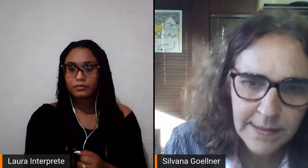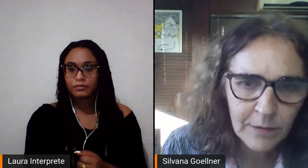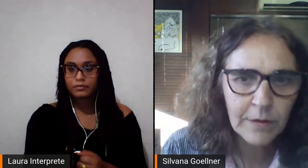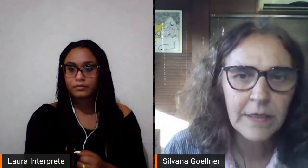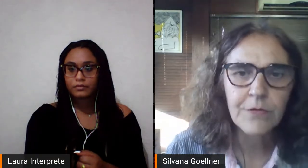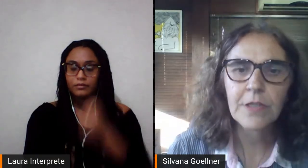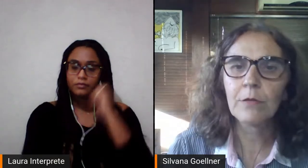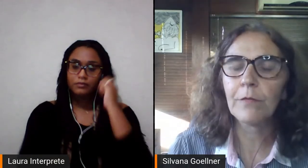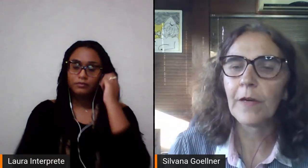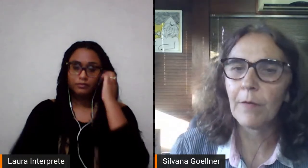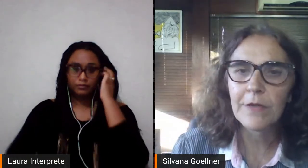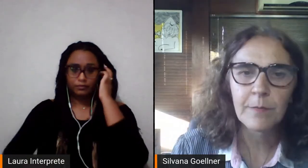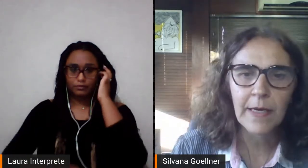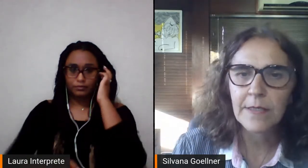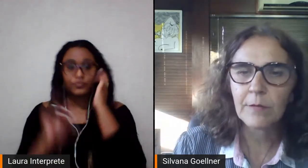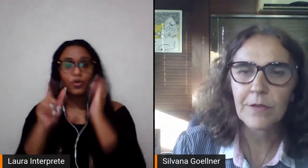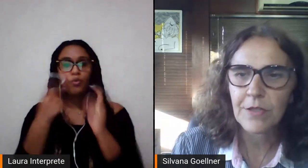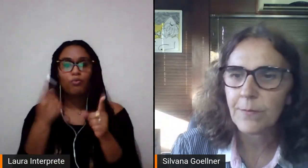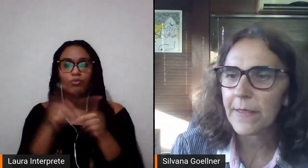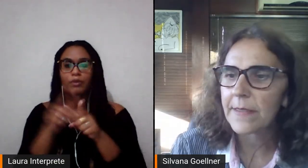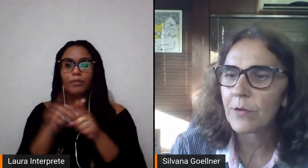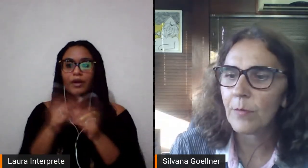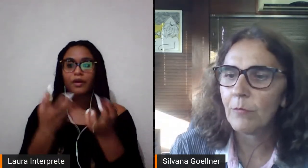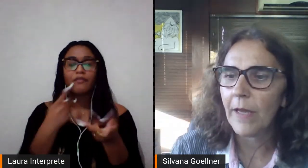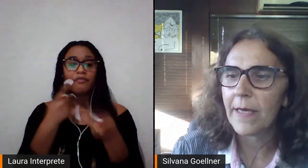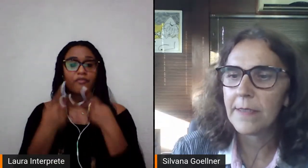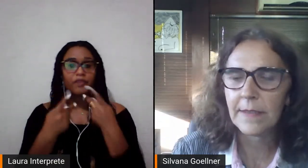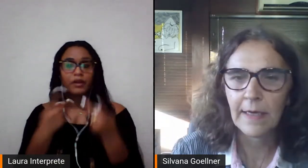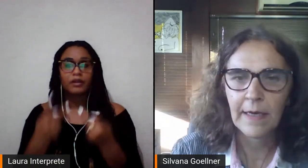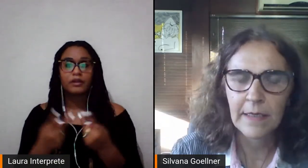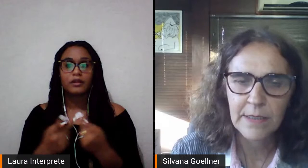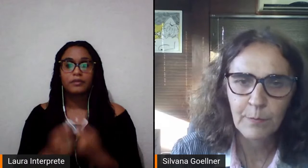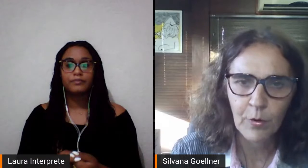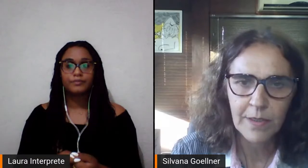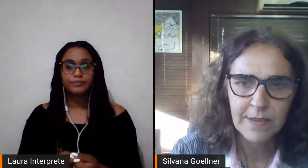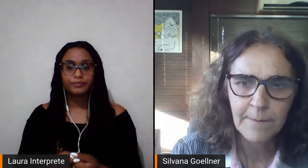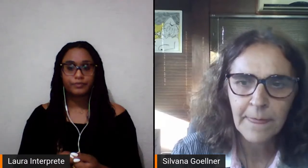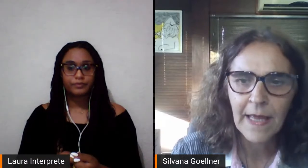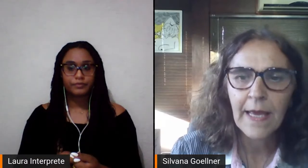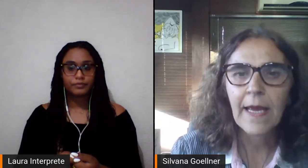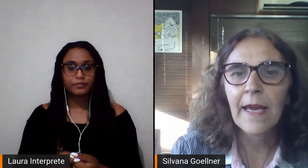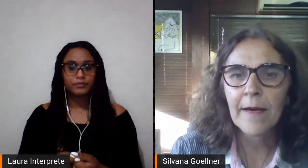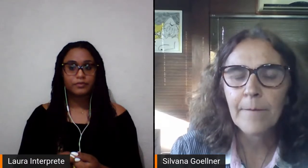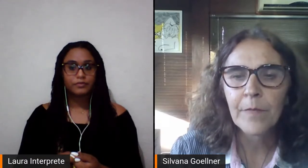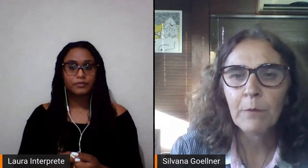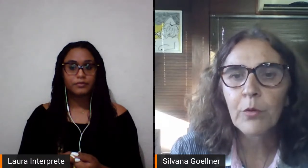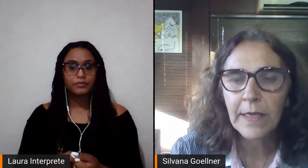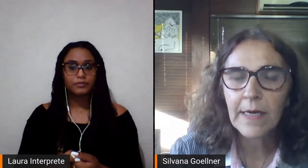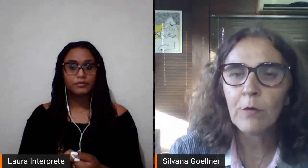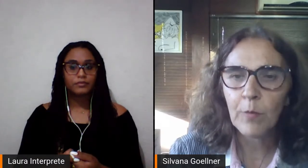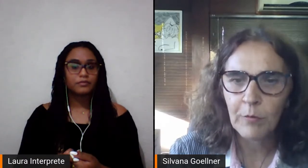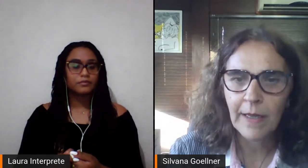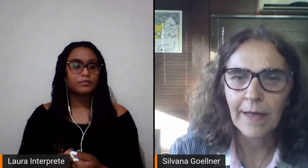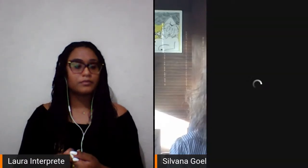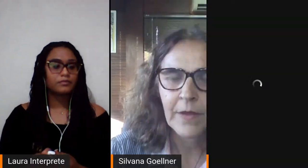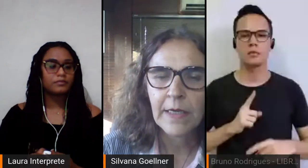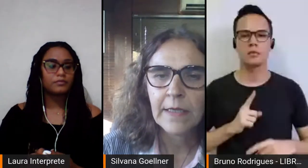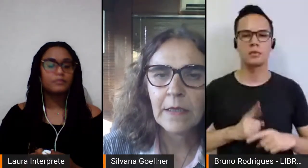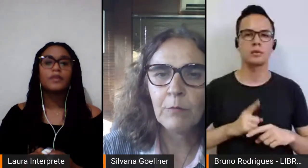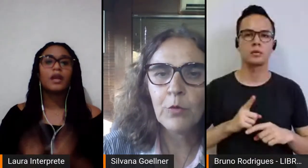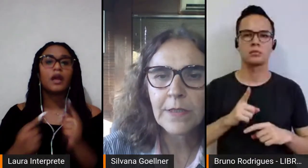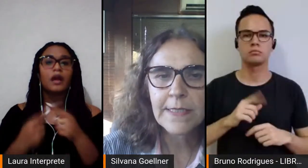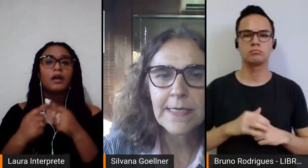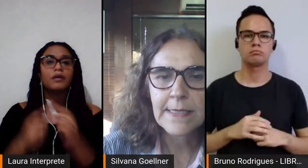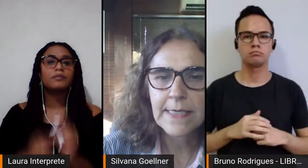A outra questão que eu tenho dito frequentemente quando a gente pensa sobre mulheres e esporte é por que não uma mulher?